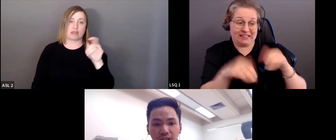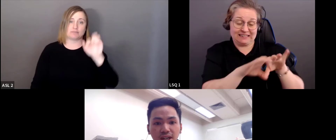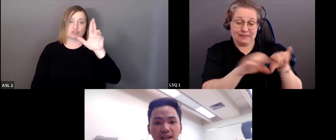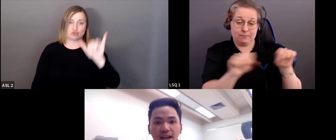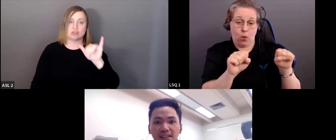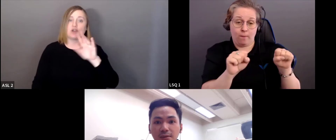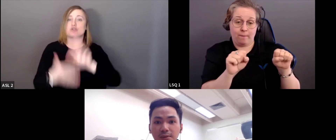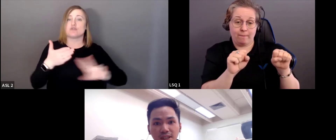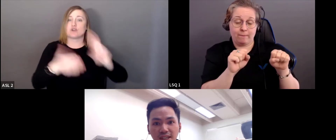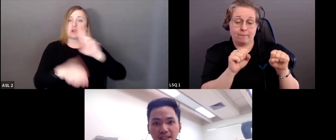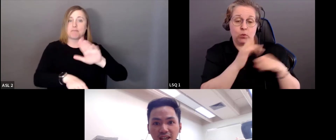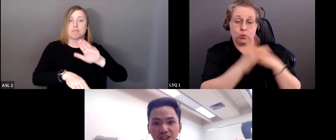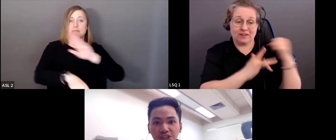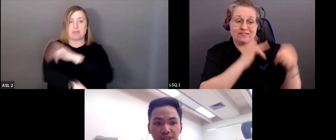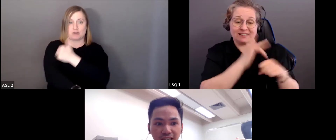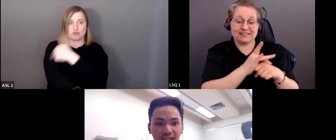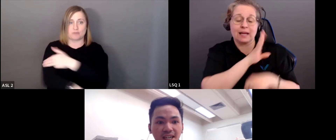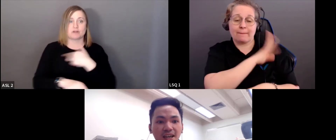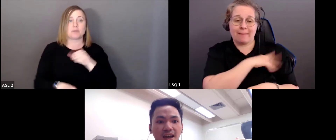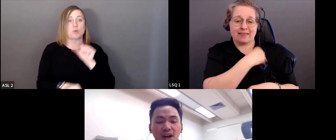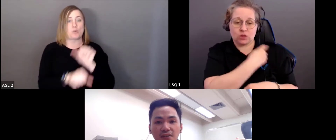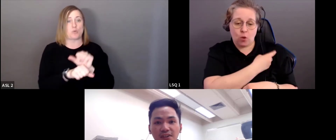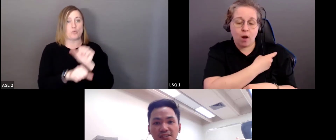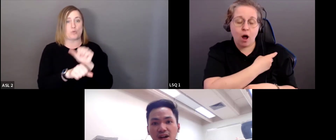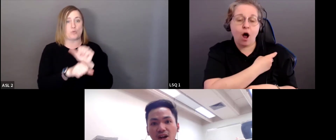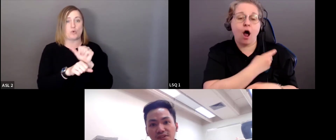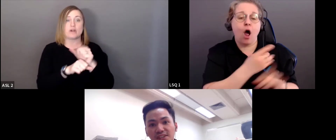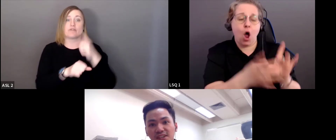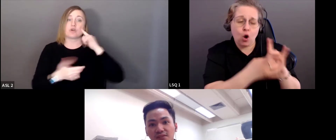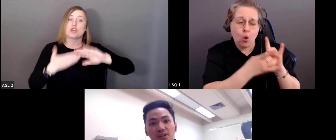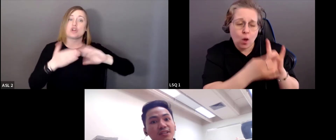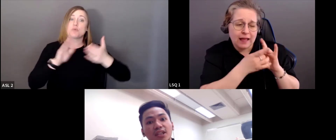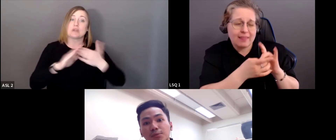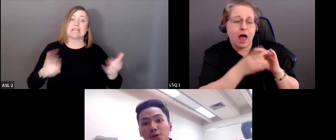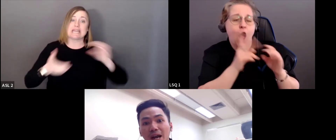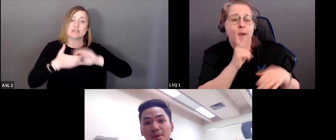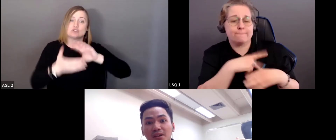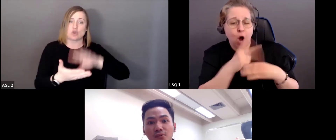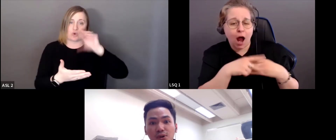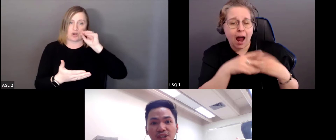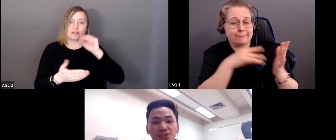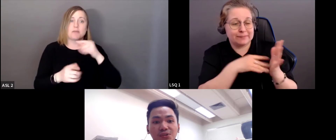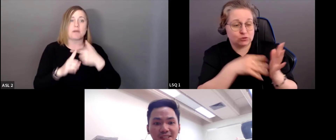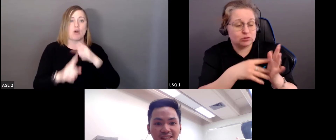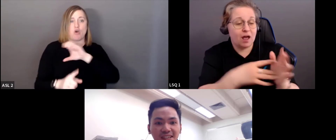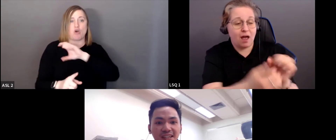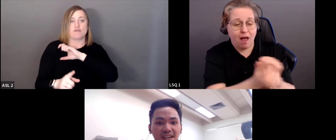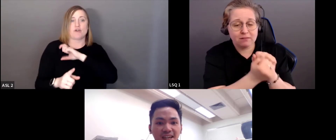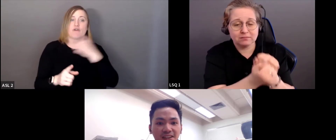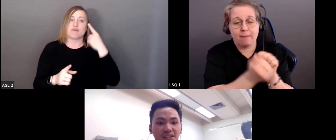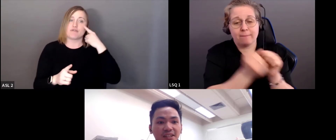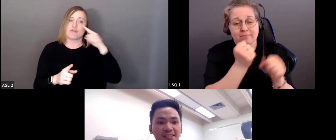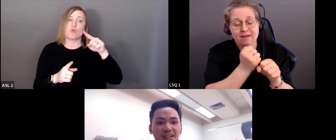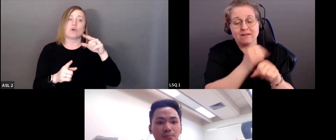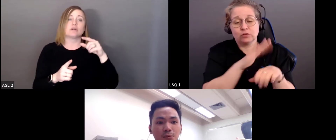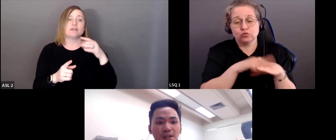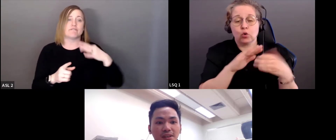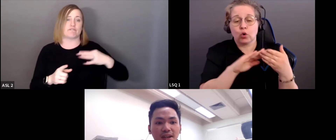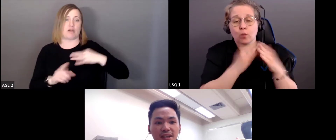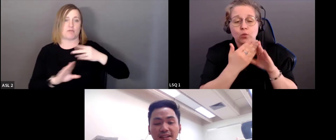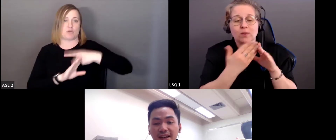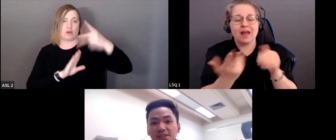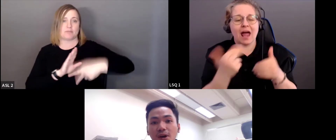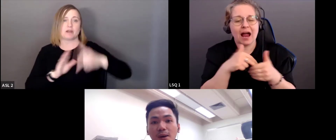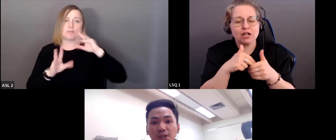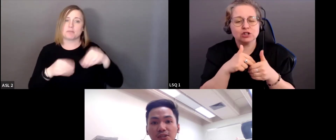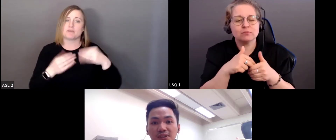Manitoba, où j'ai travaillé comme coordonnateur des programmes étudiants dans Community Engaged Learning, un bureau qui offre des